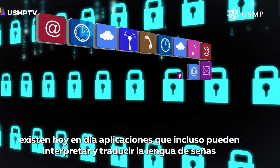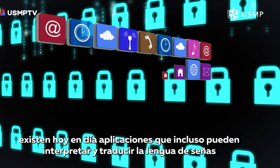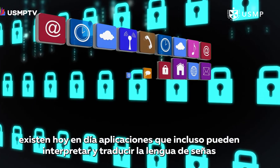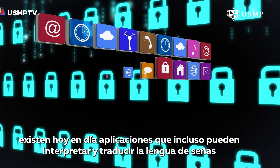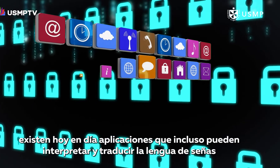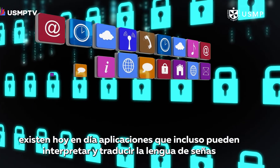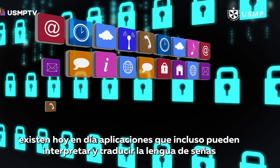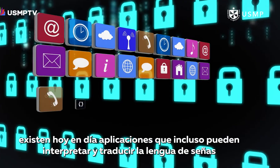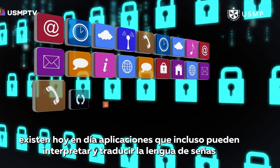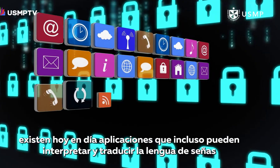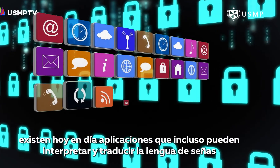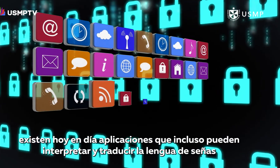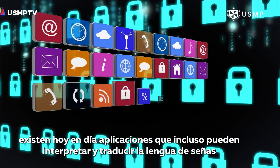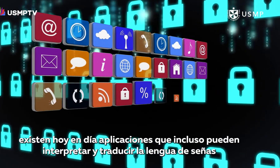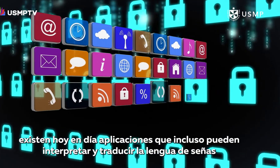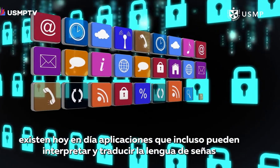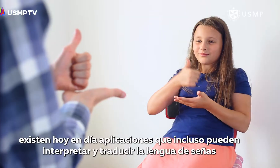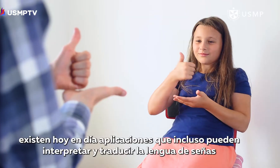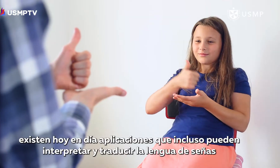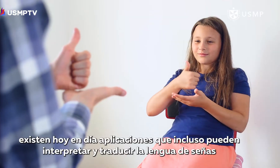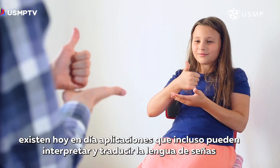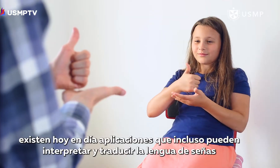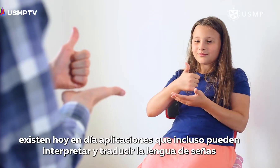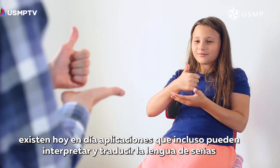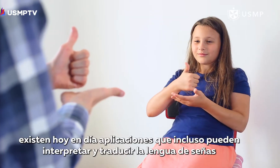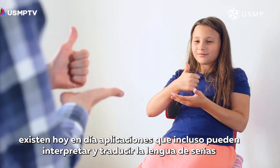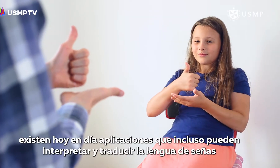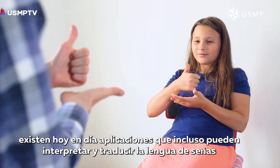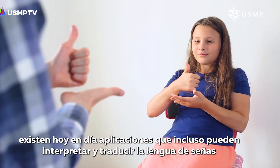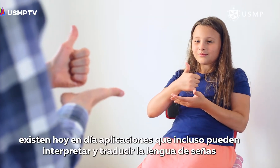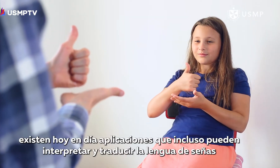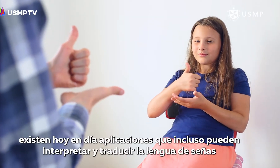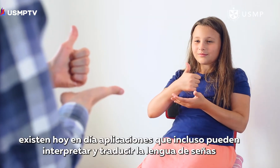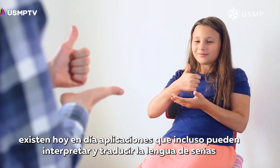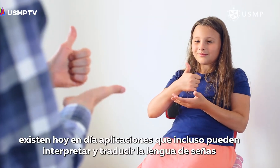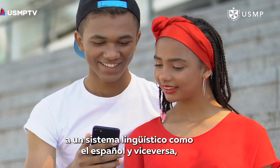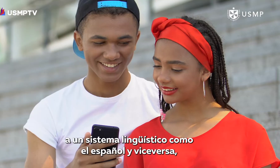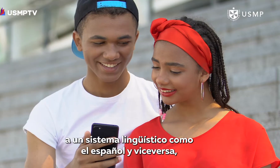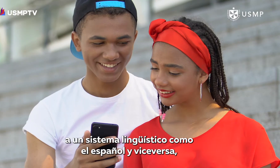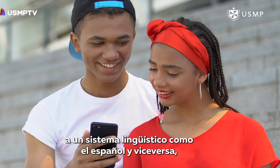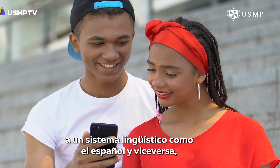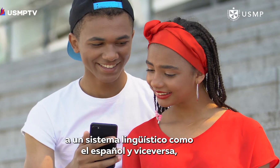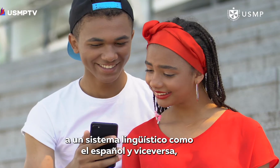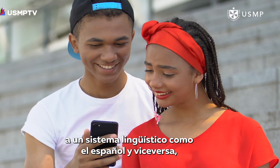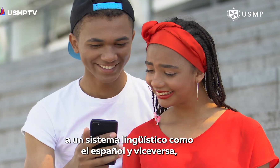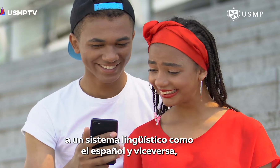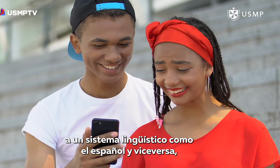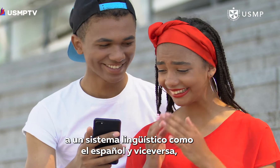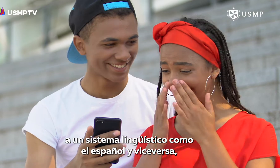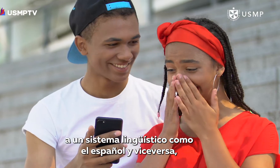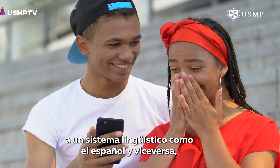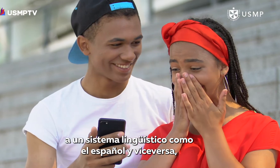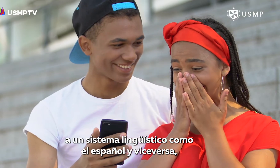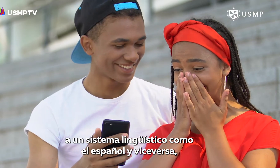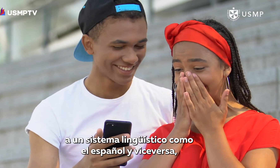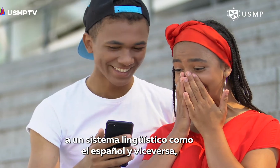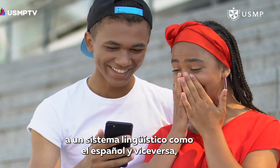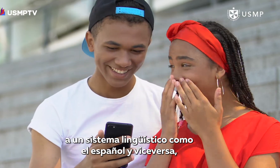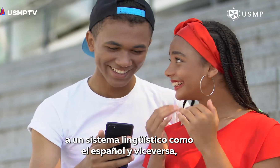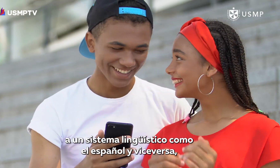en día aplicaciones que incluso pueden interpretar y traducir la lengua de señas a un sistema lingüístico como el español, y viceversa.